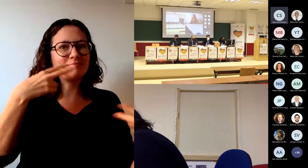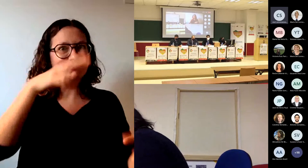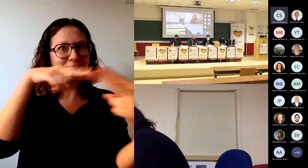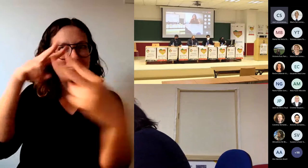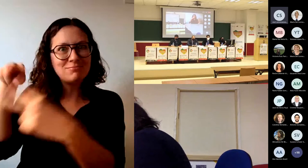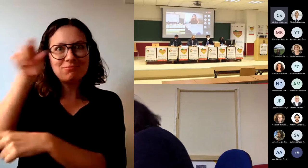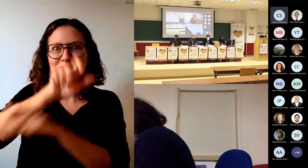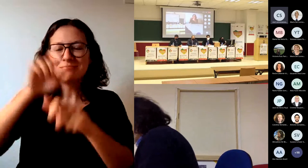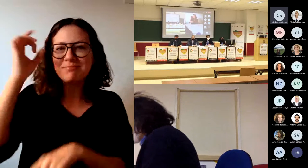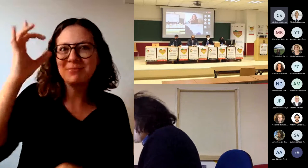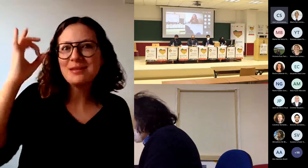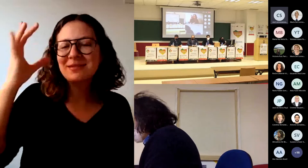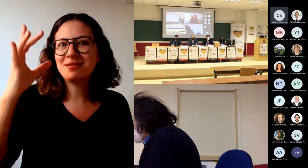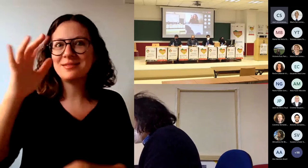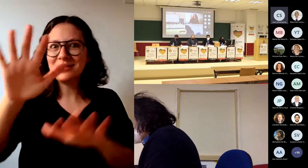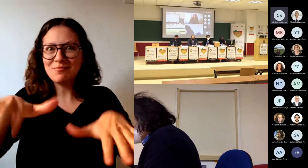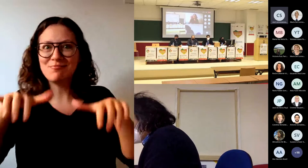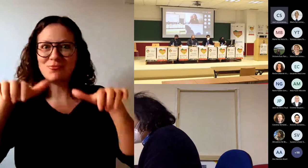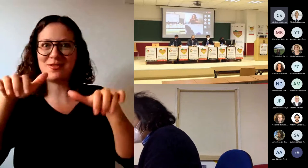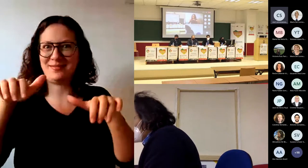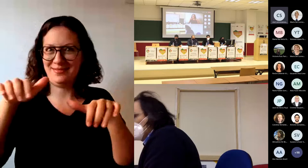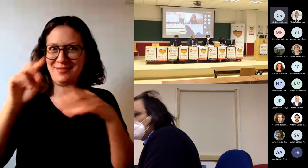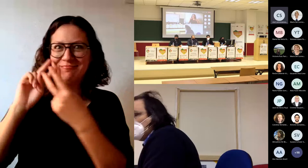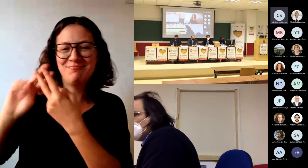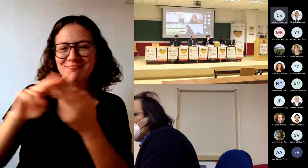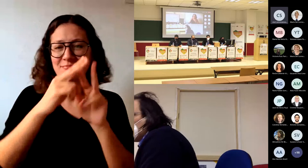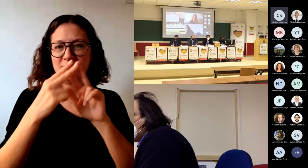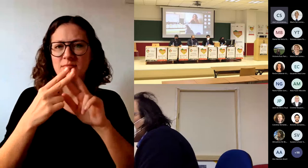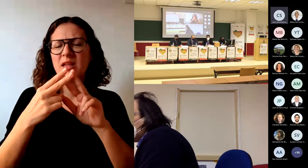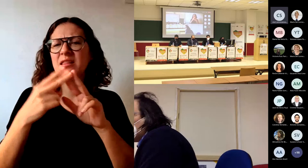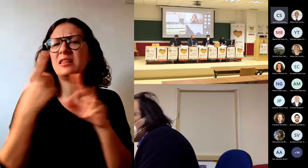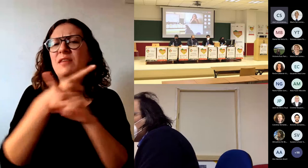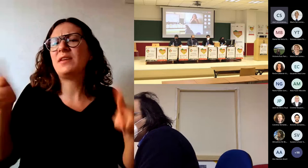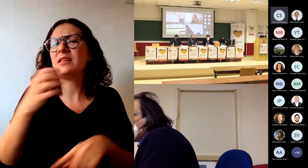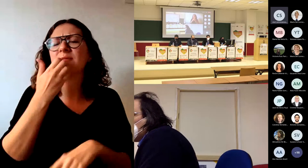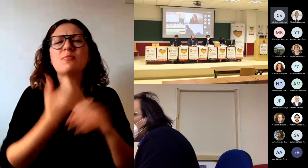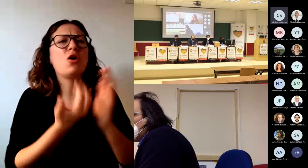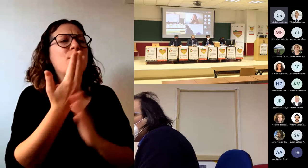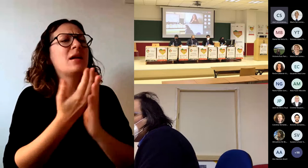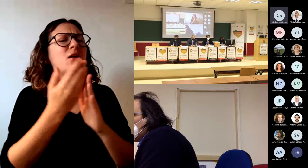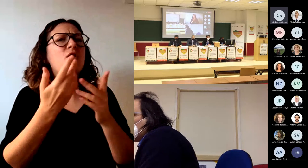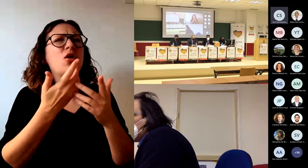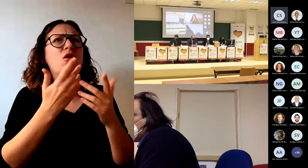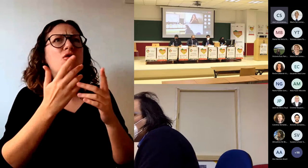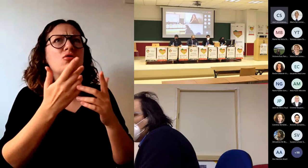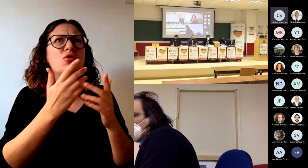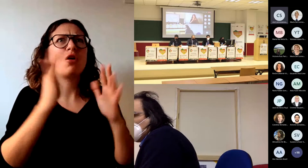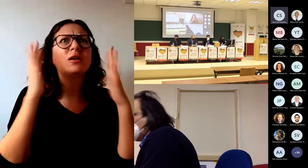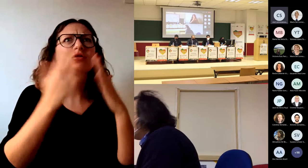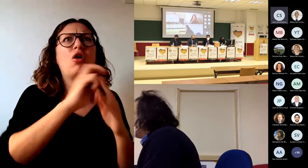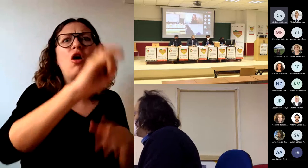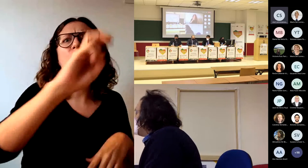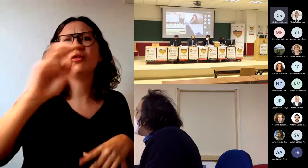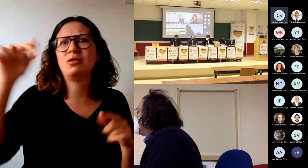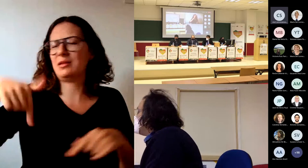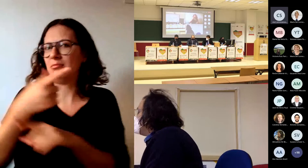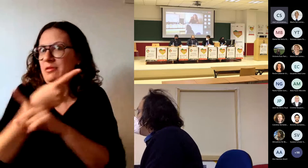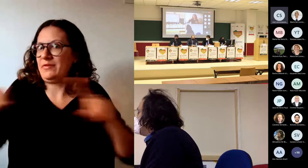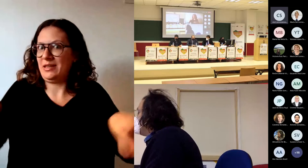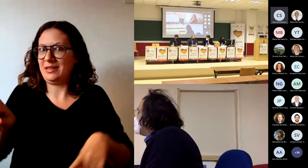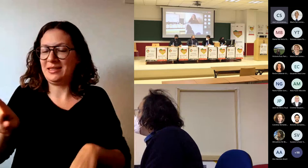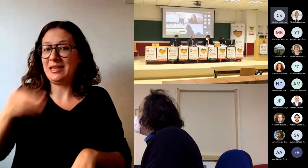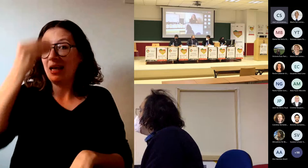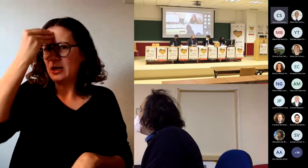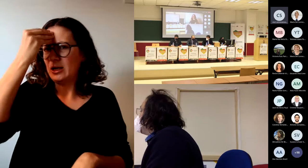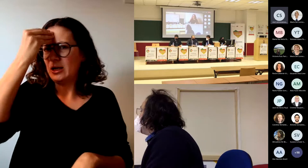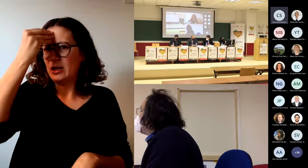ponentes. No tiene nada que ver con otro tipo de congreso o jornadas a las que he asistido. Creo que puedo asegurar, o al menos así me gusta